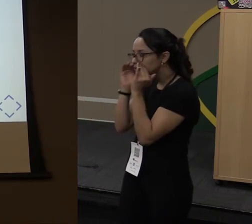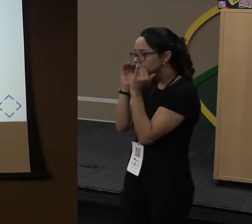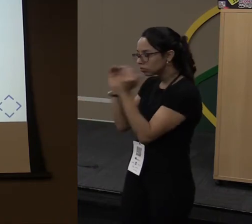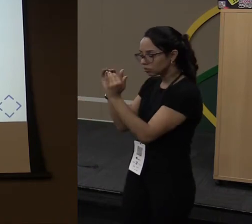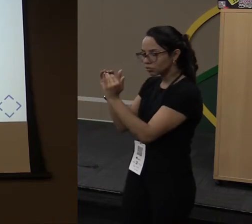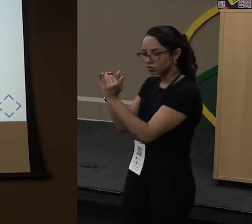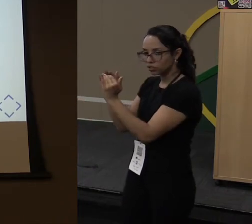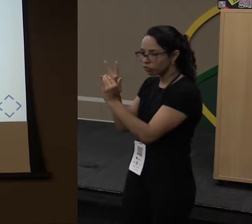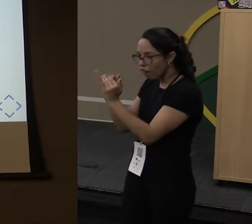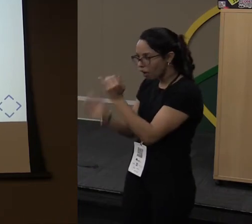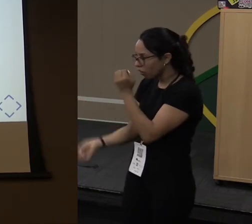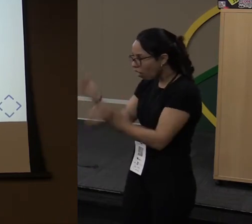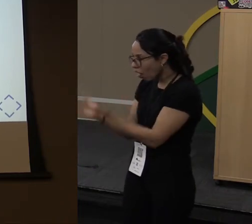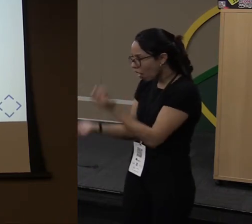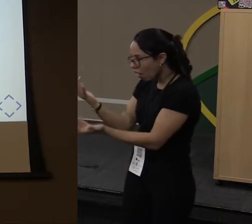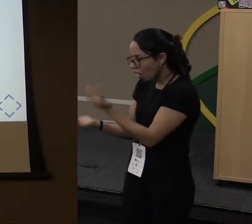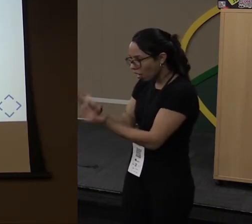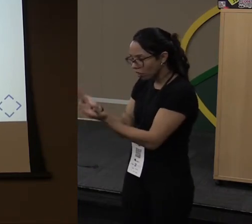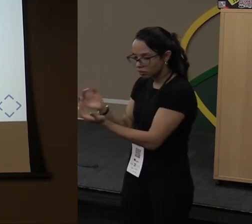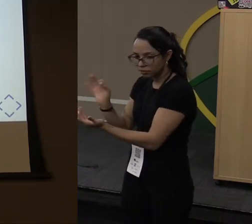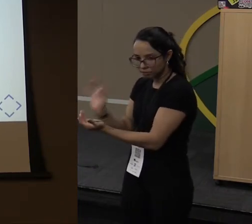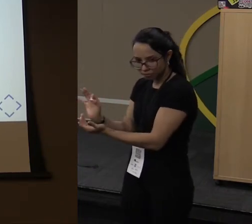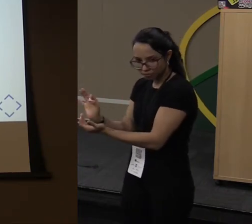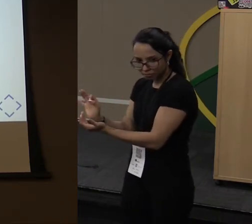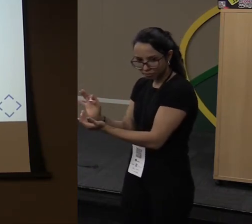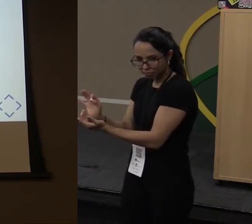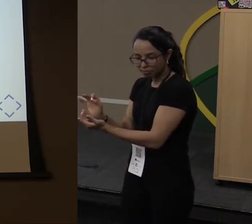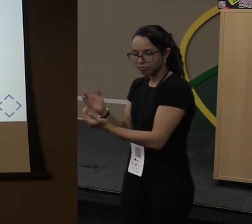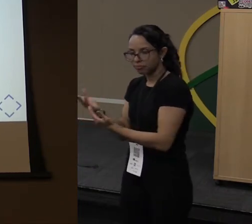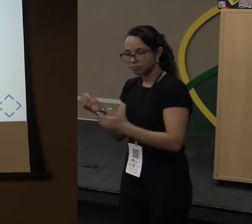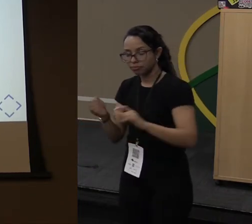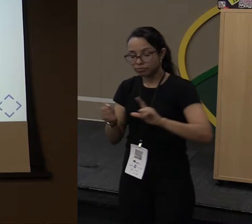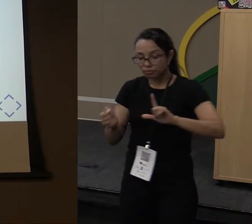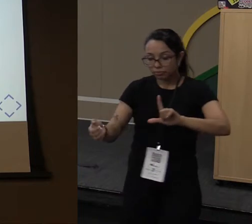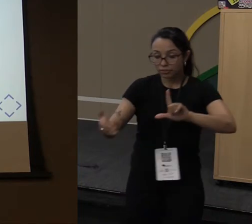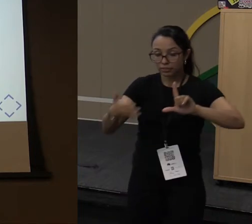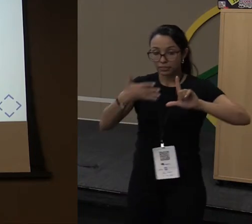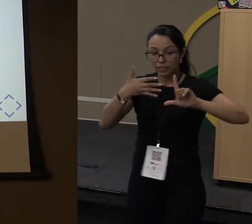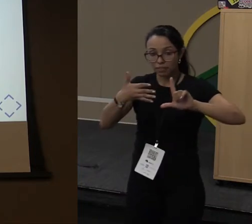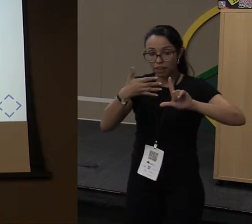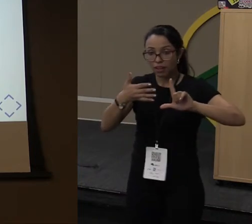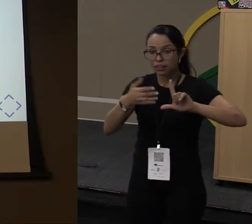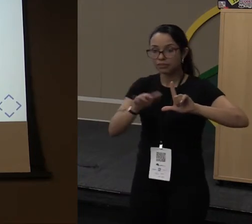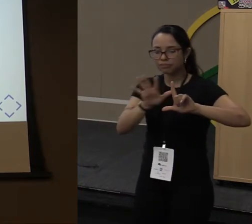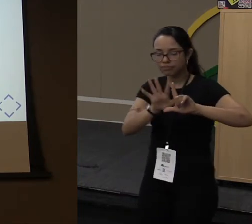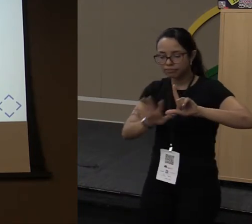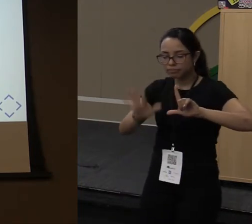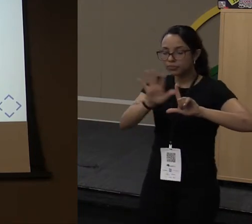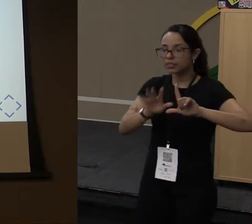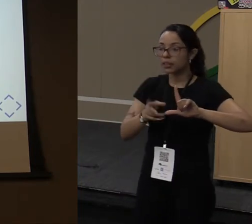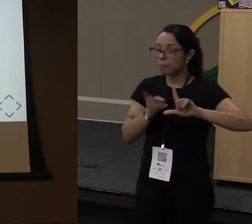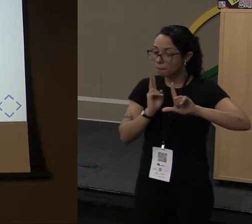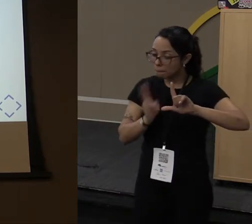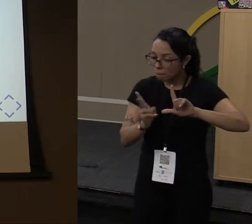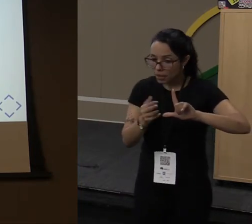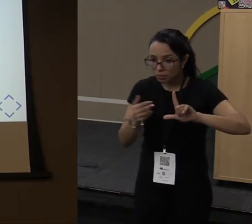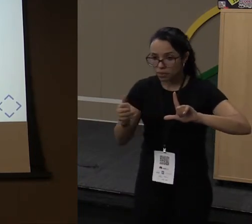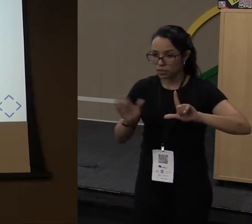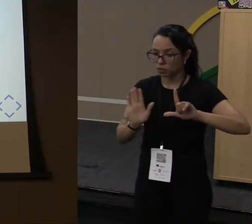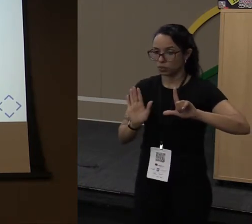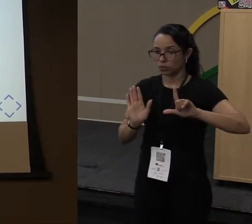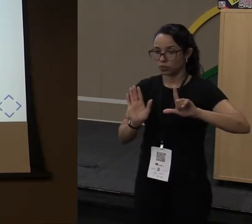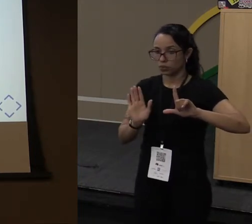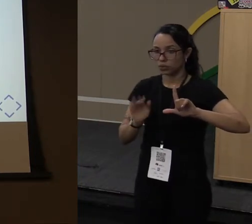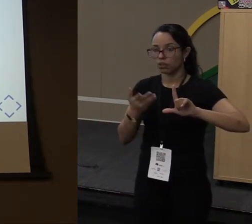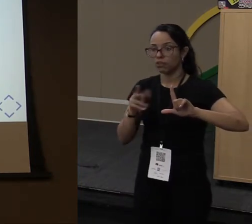E não vai botar fogo no apartamento. E uma interface é basicamente isso. Então, aqui, o a gente vai fazer? A vai criar um contrato chamado